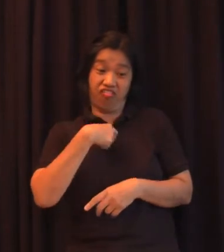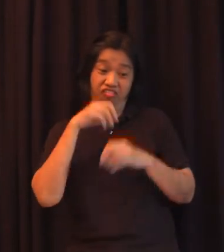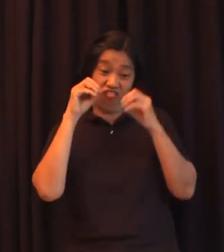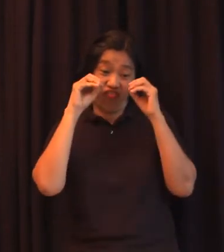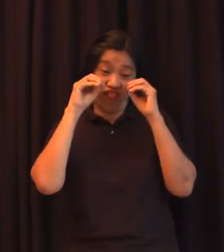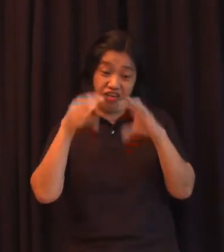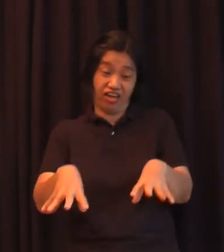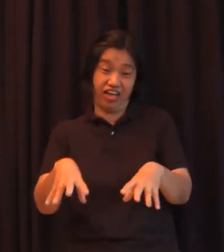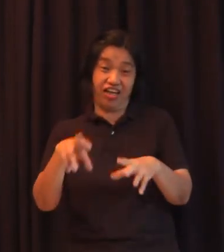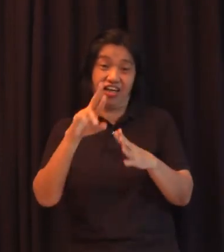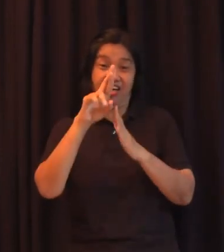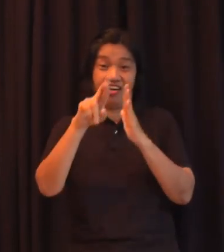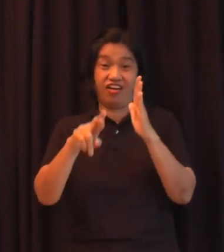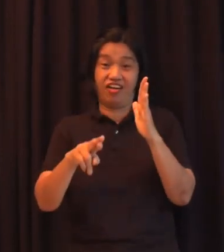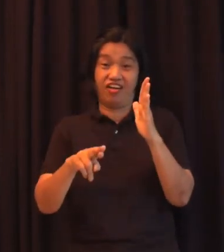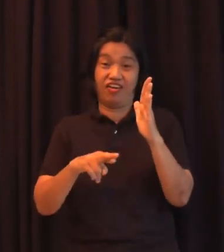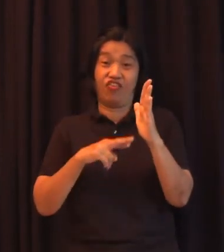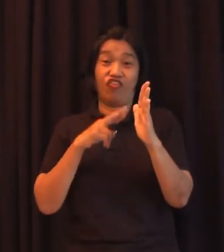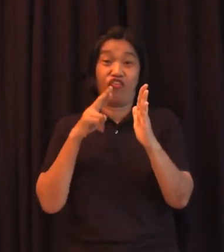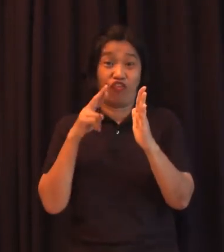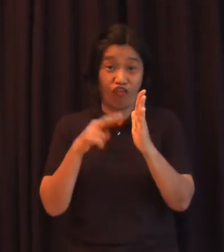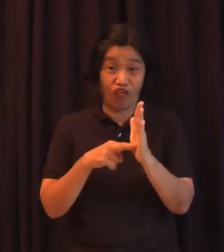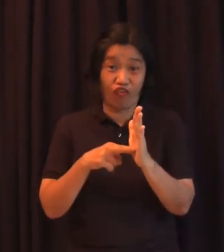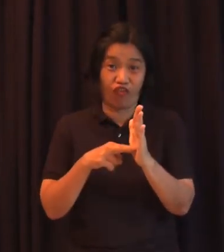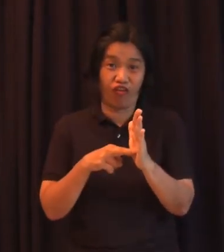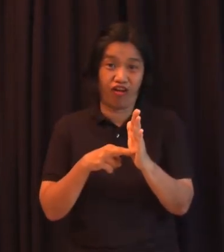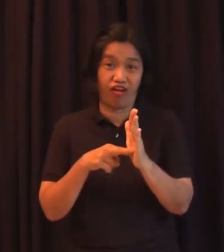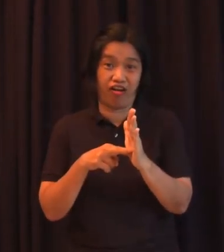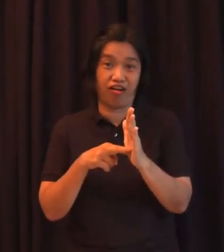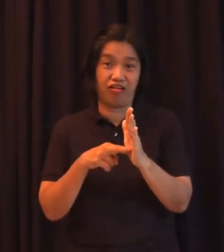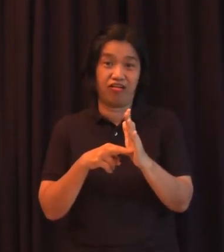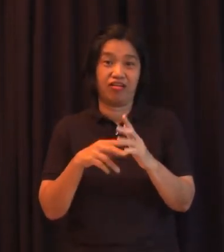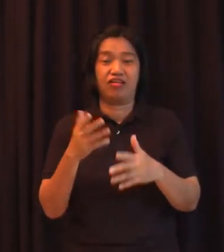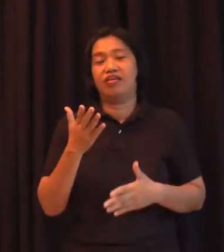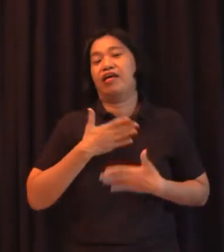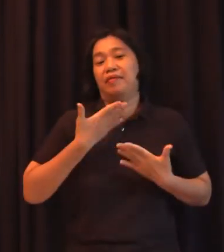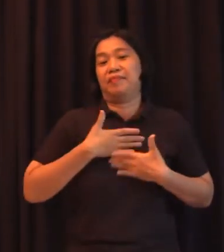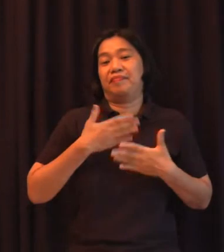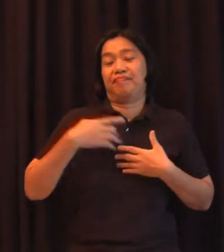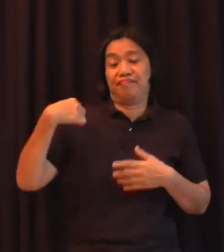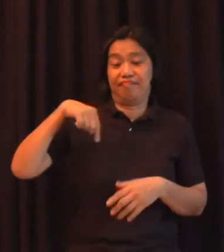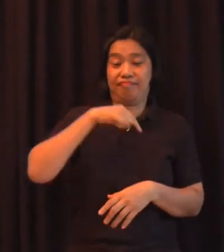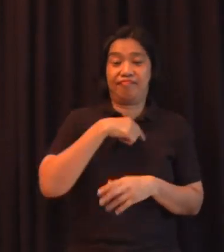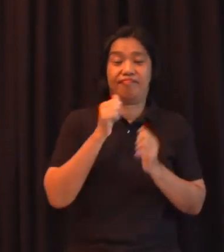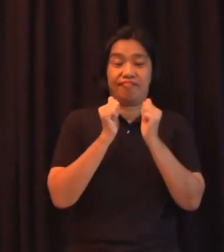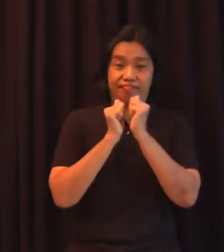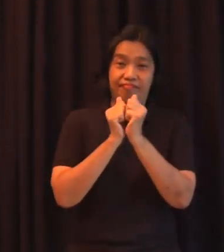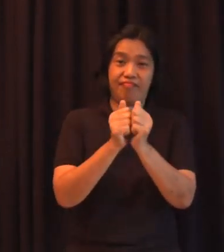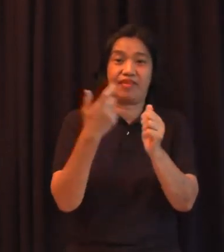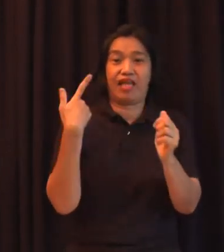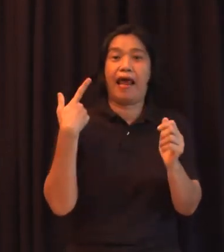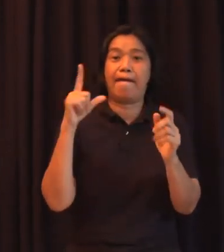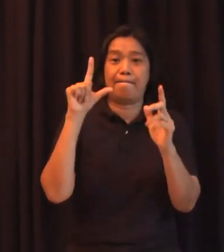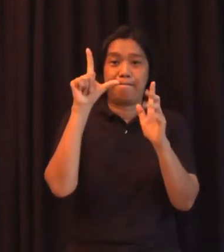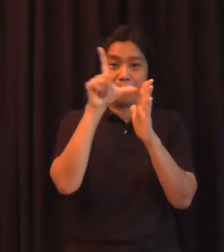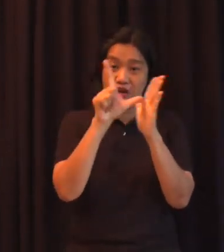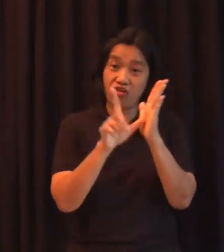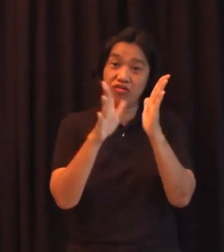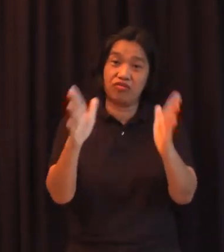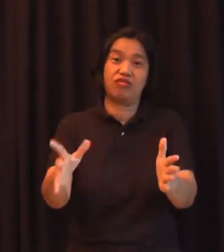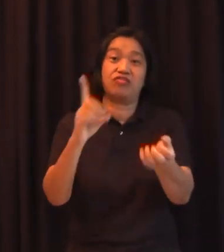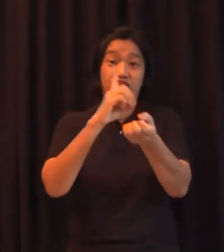nakakatawa din naman kasi sa hanay namin meron na kaming kasamang mga lawyers mga doktor meron